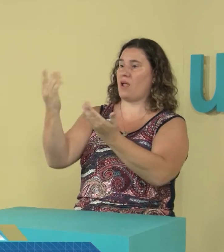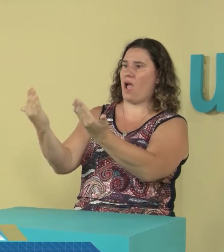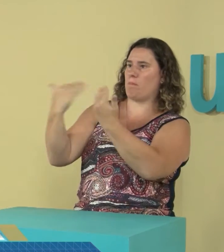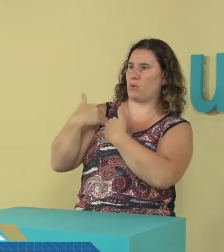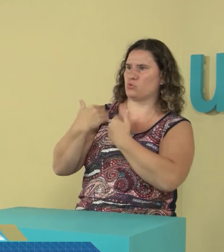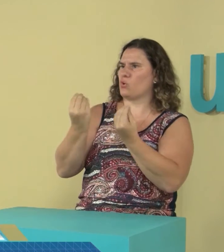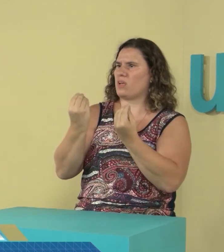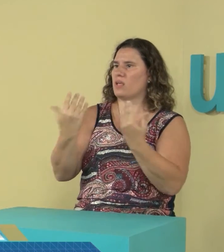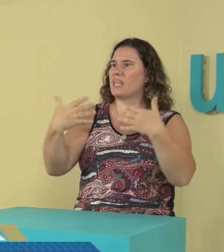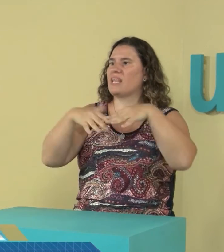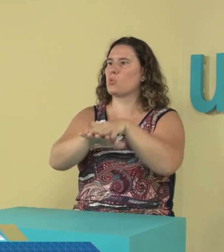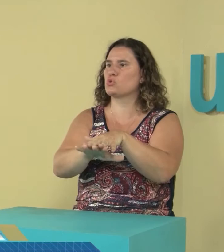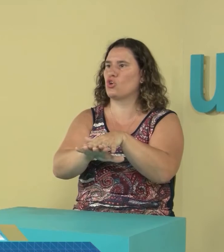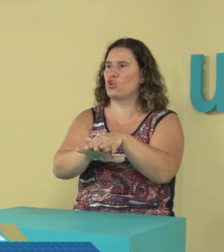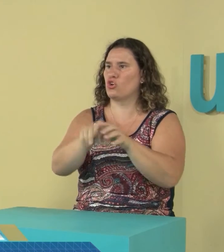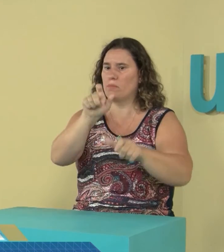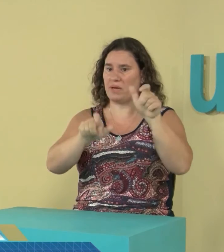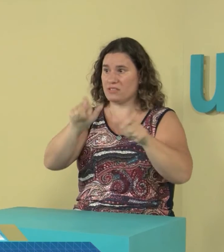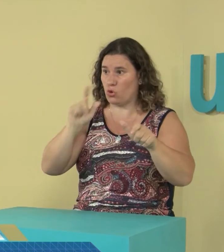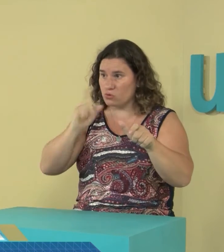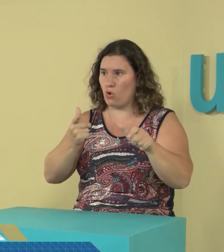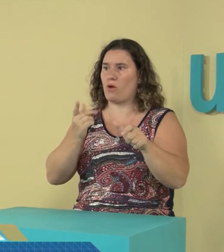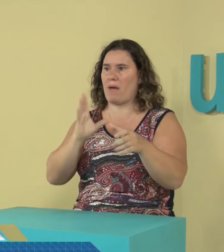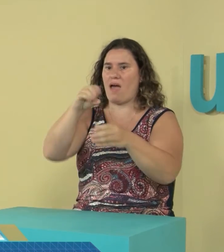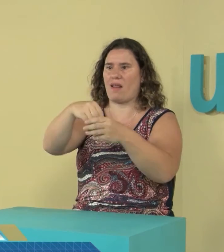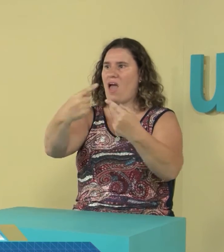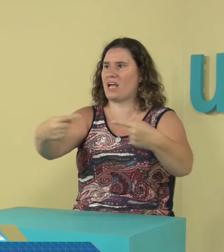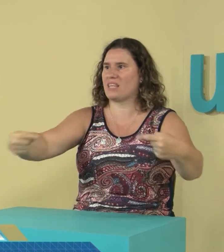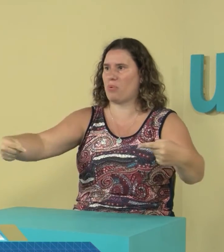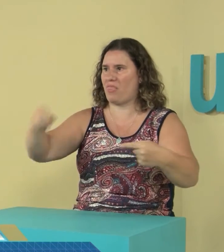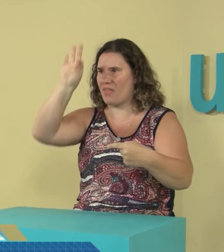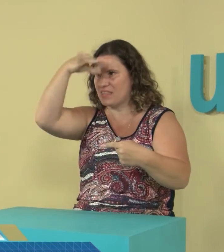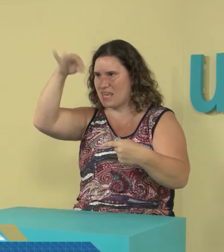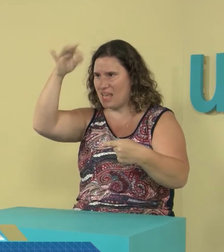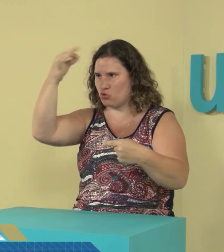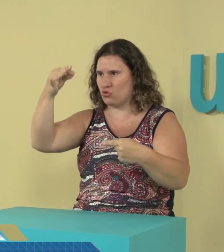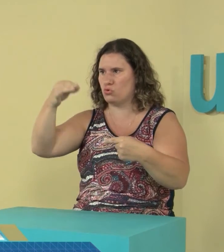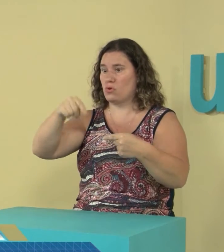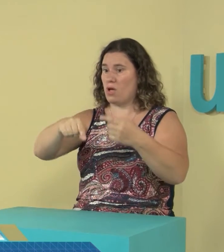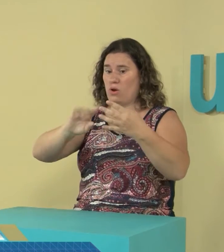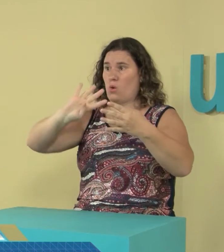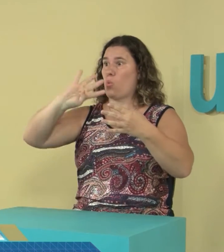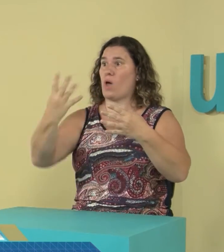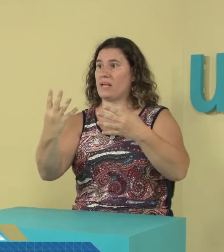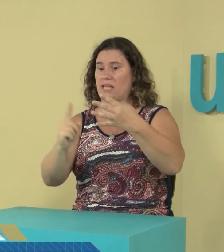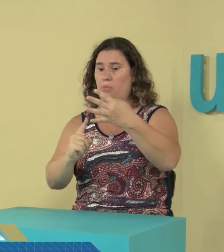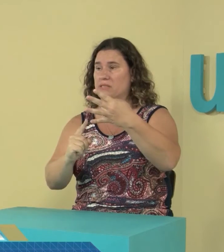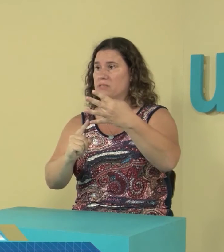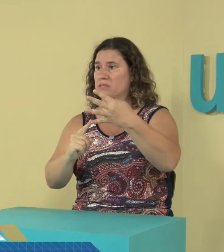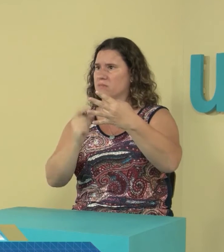aprobación para poder continuar con el proyecto y la inclusión de personas sordas en todo lo que es el ámbito de teatro.